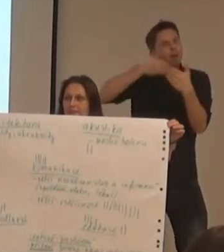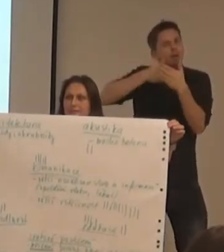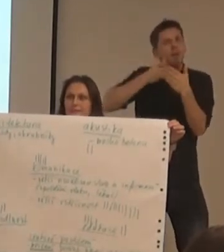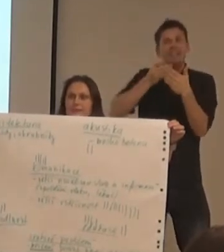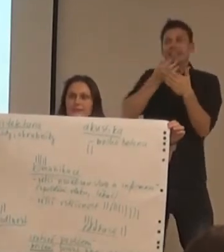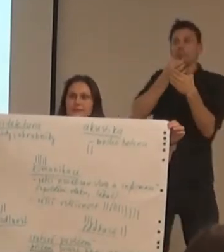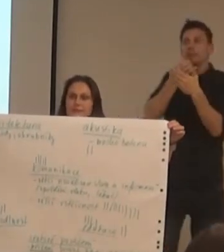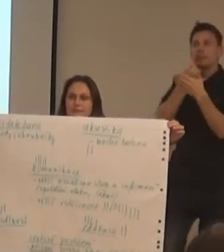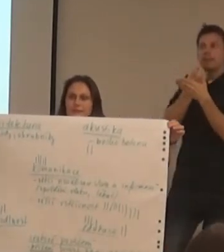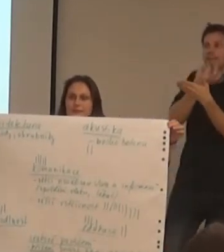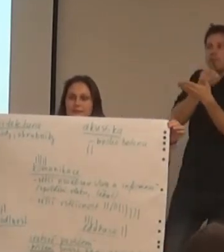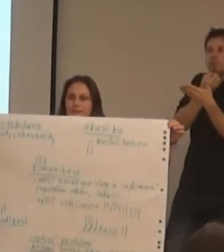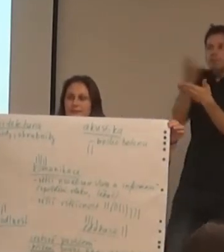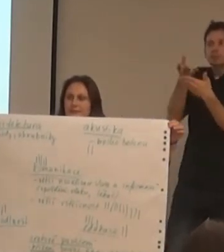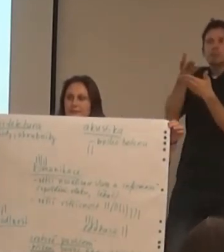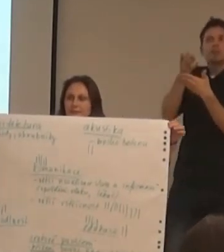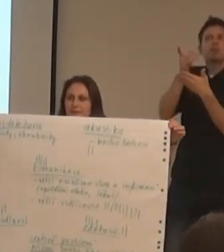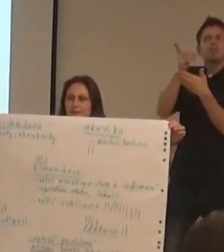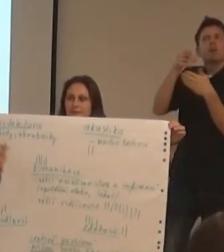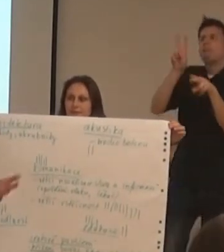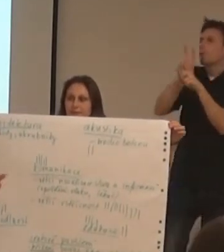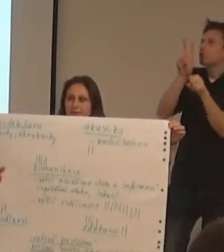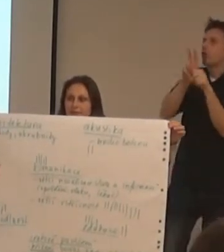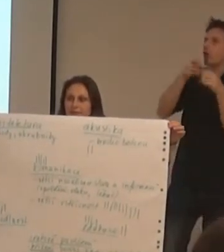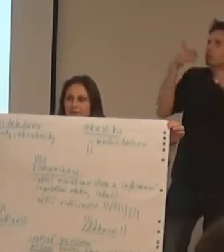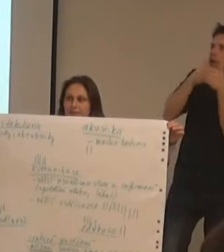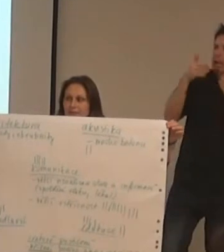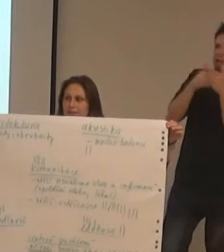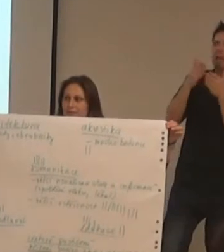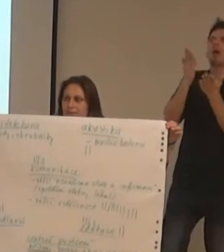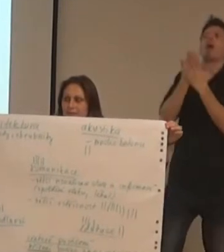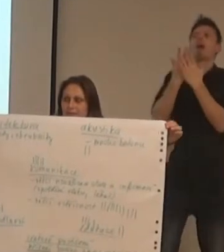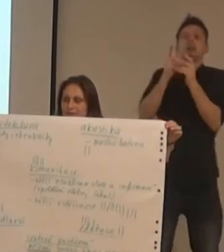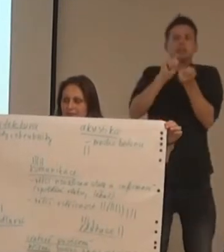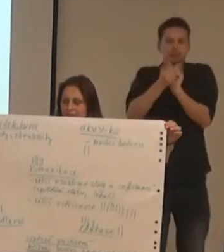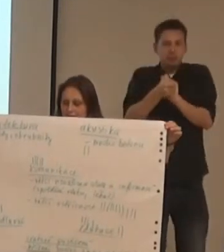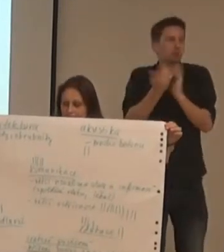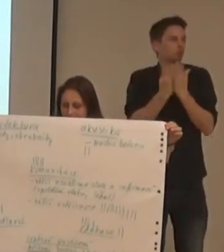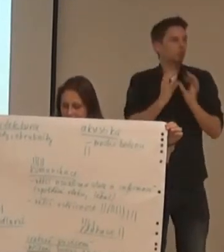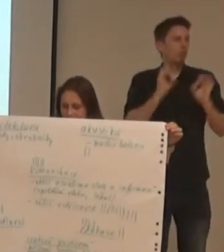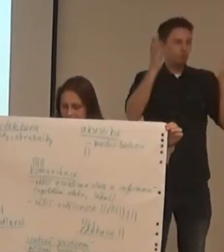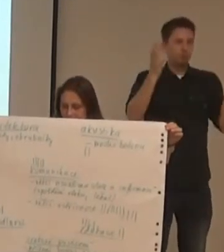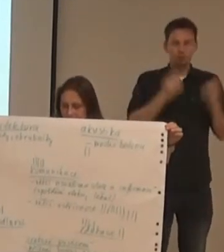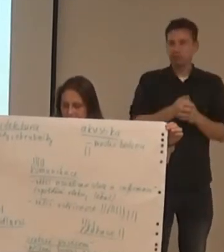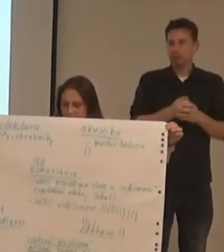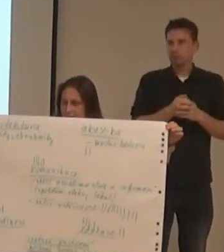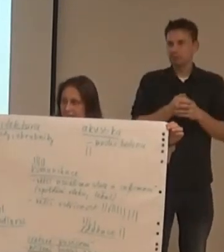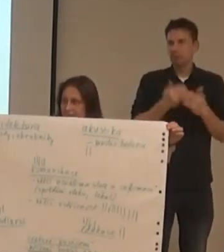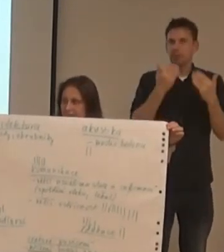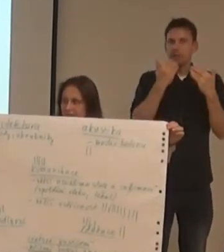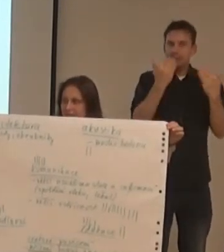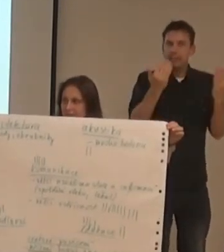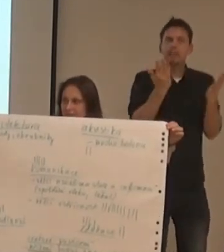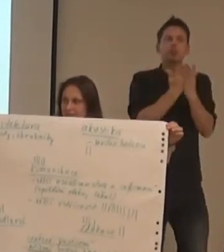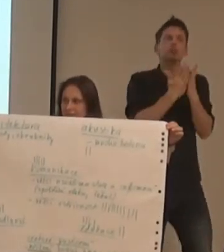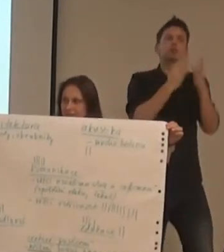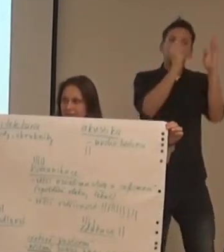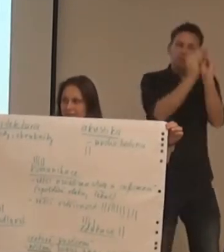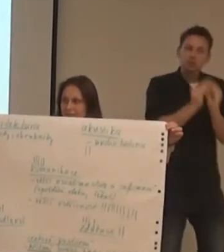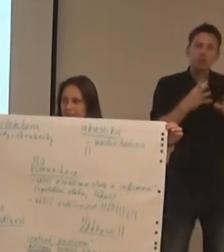informovanost a také systémová připravenost, co znamená systém, ve kterém pracují, ve kterém informace